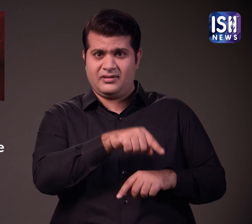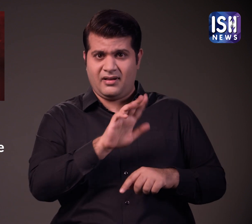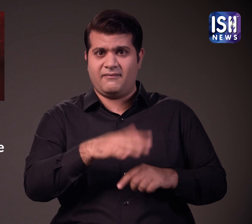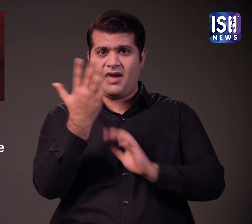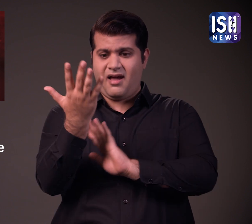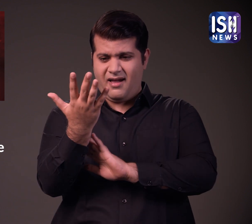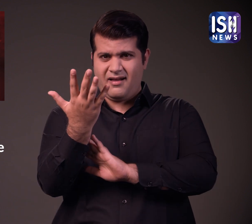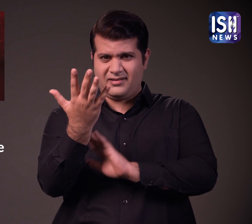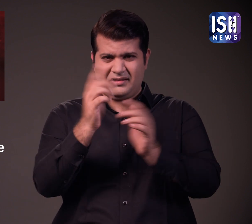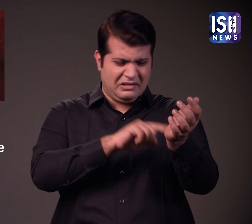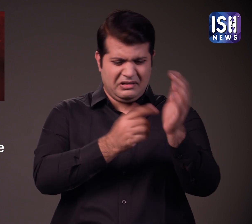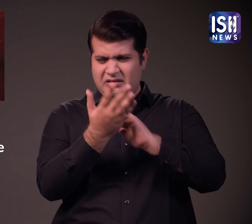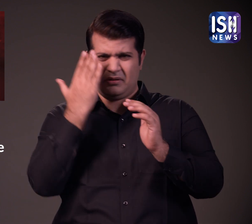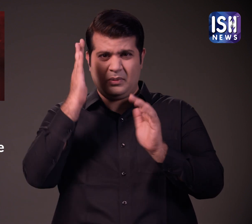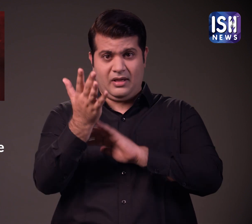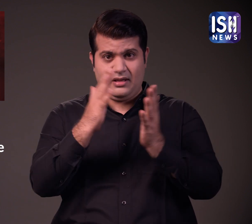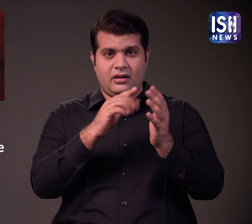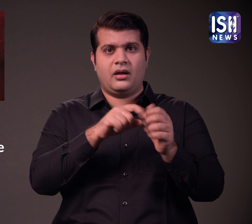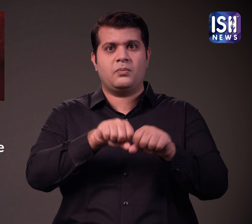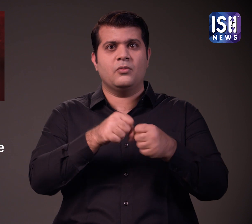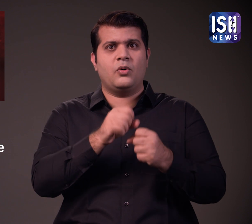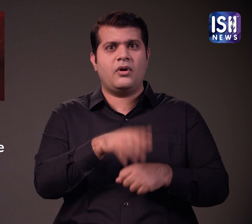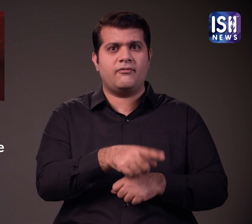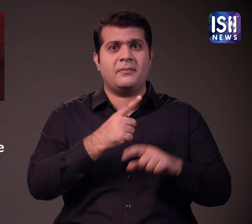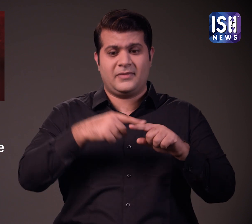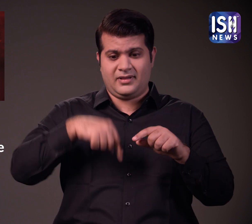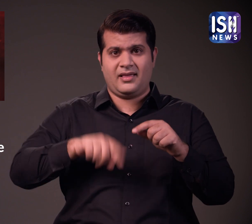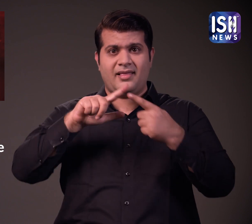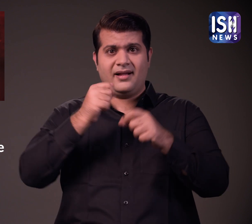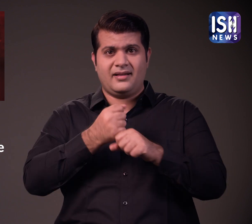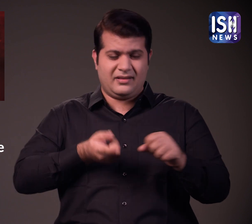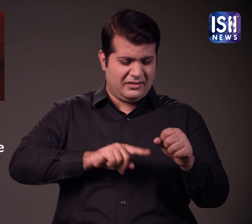ऐसा भी लग रहा था जैसे एक हाथ और एक पेर तूट गया हो